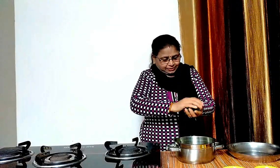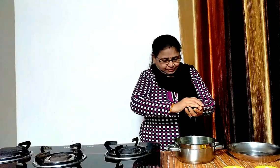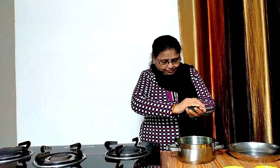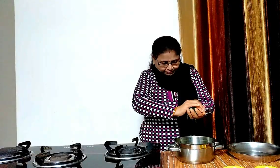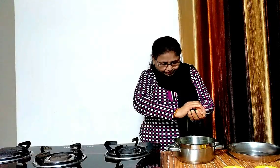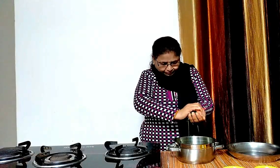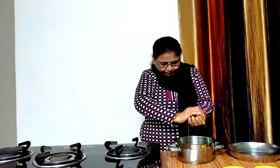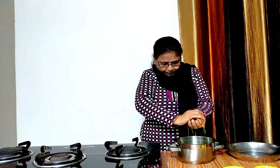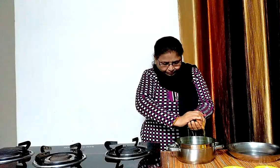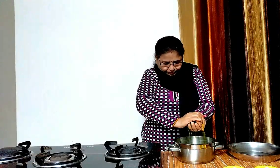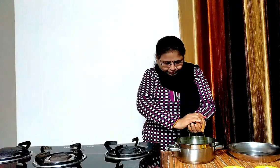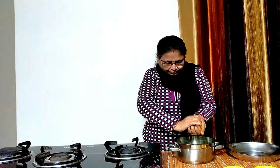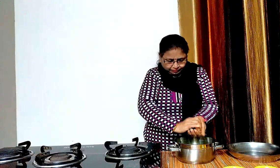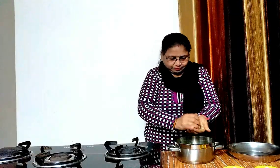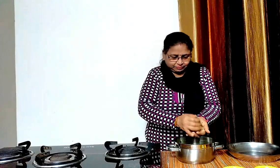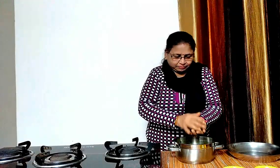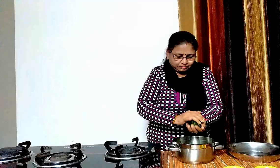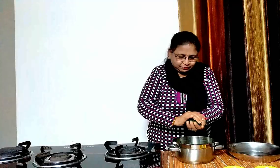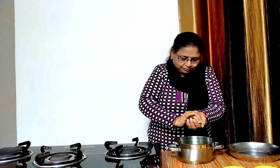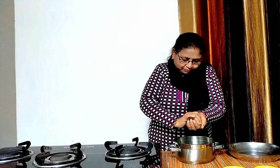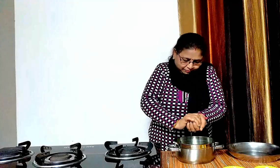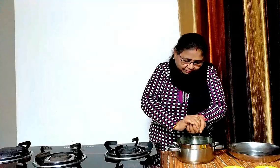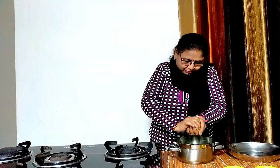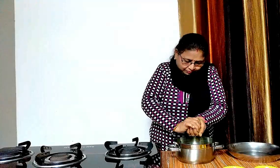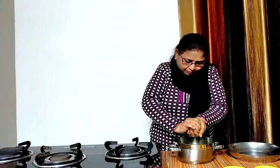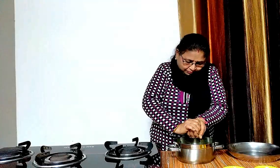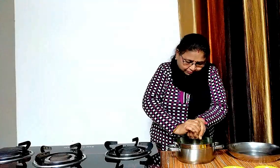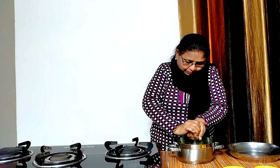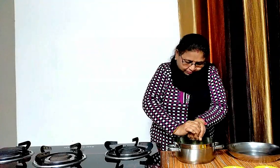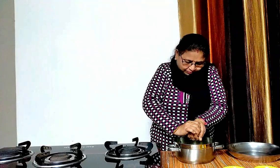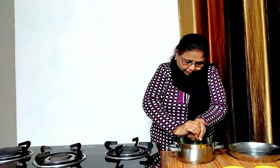देखिए हम इसे कुछ इस तरीकी से दबाकर इसका सारा पानी निकाल लेंगे